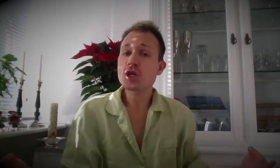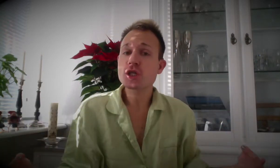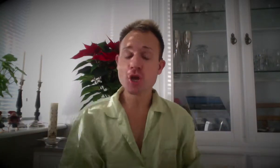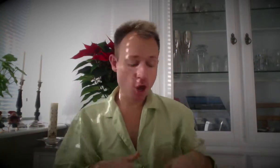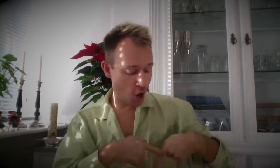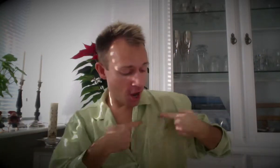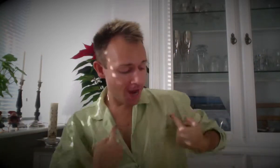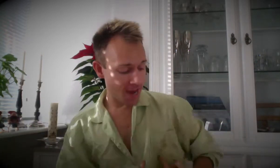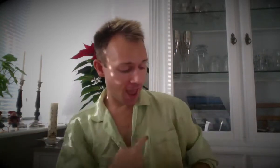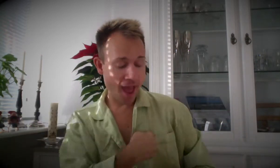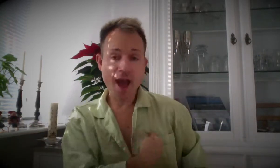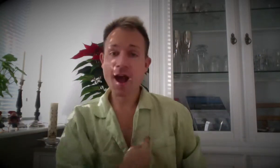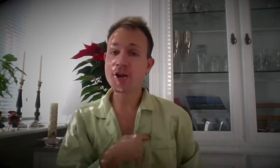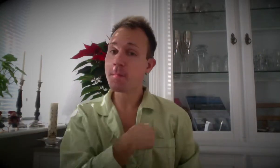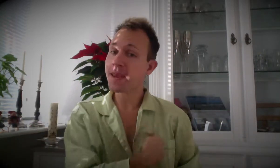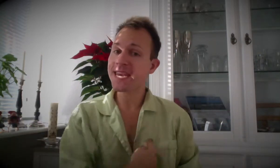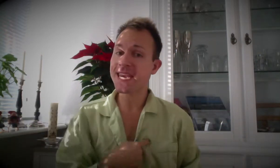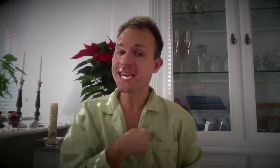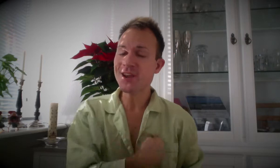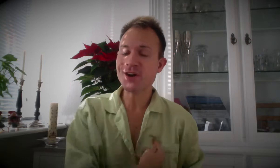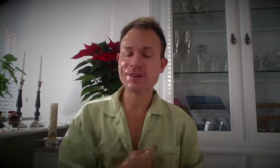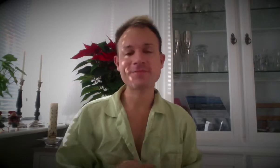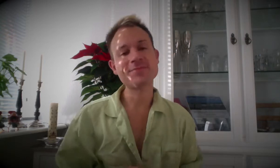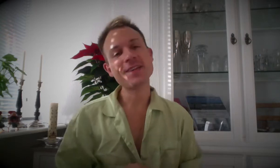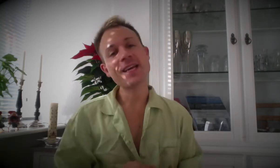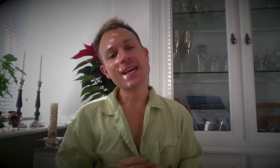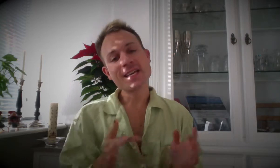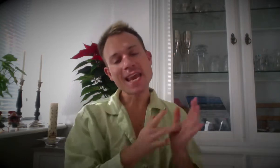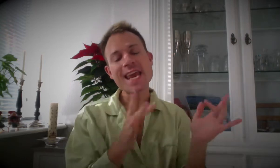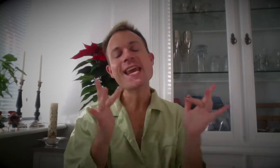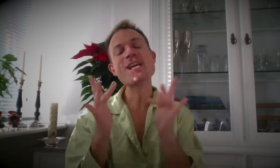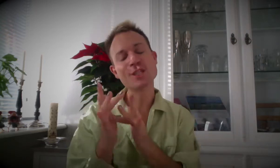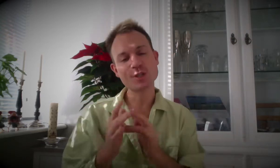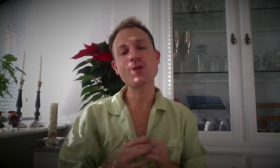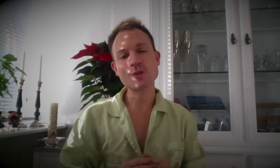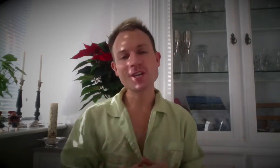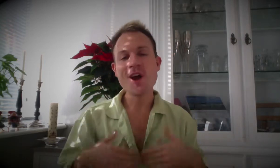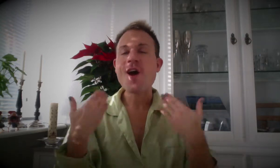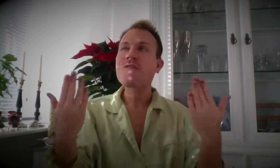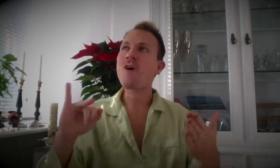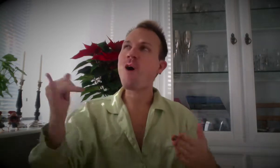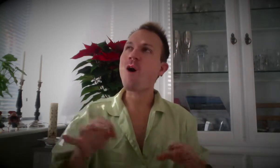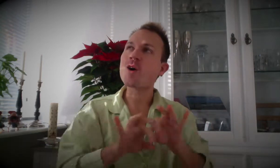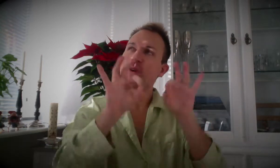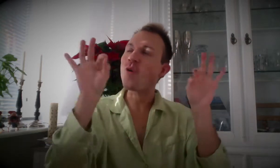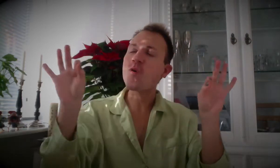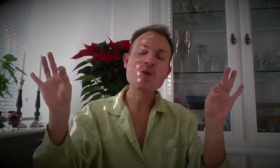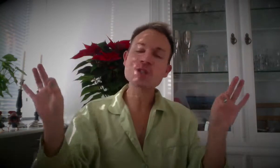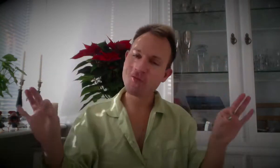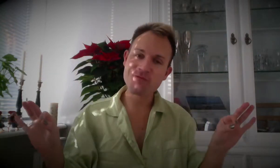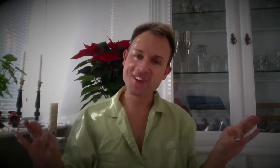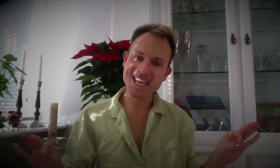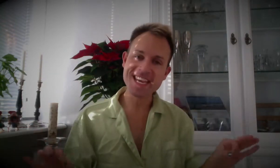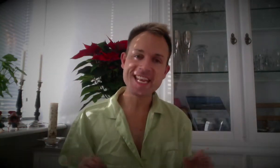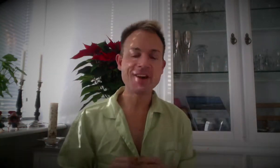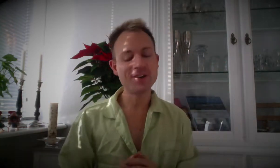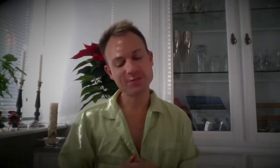sælger det givet. Jesus for Josefine,